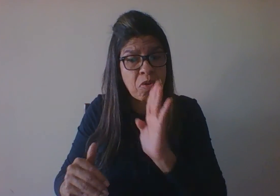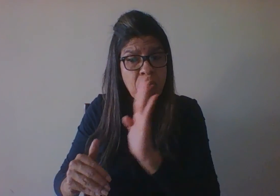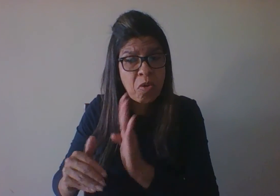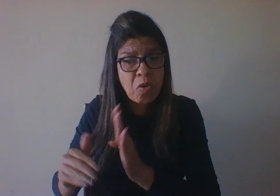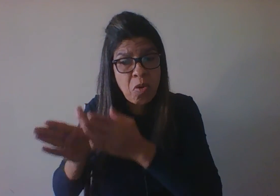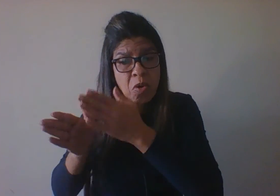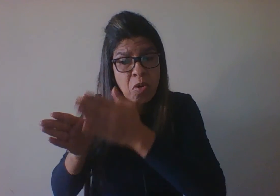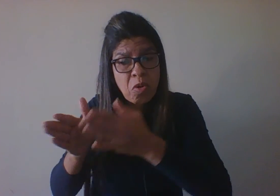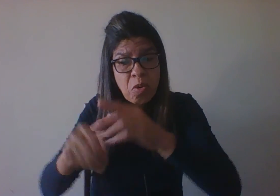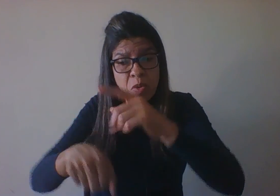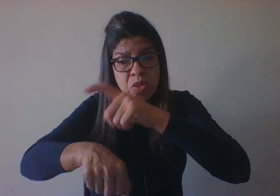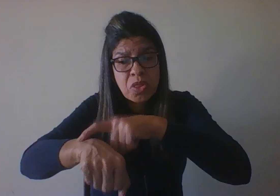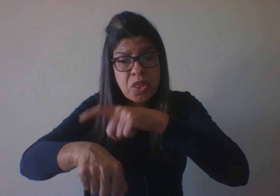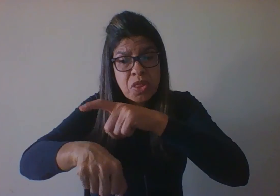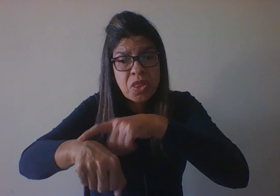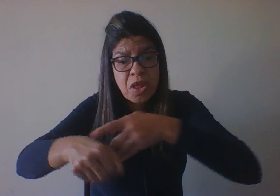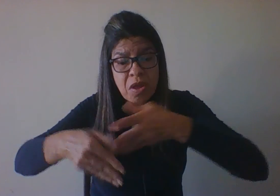de nascimento daquele organismo,